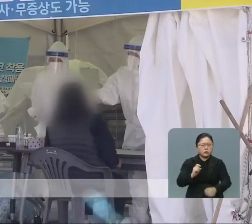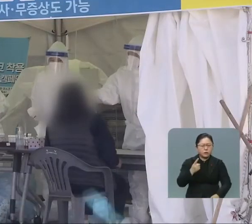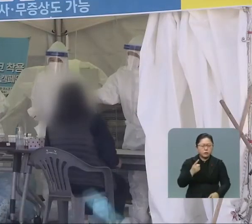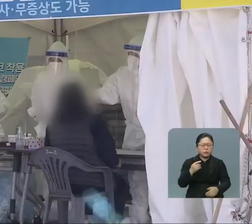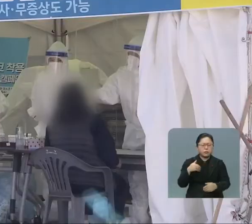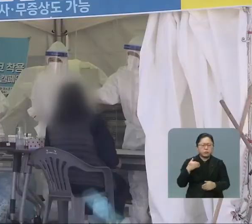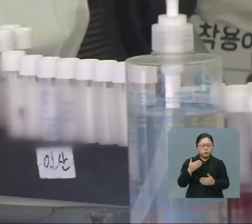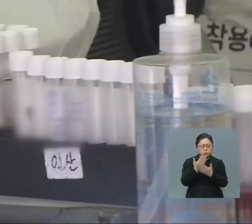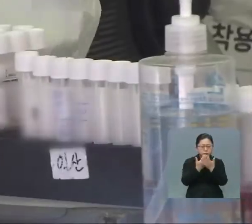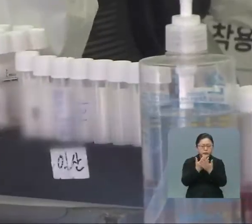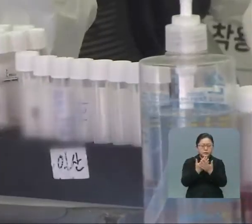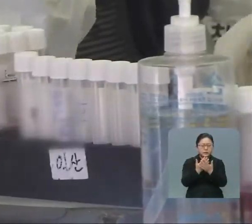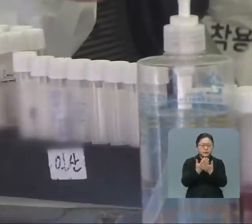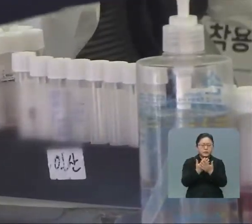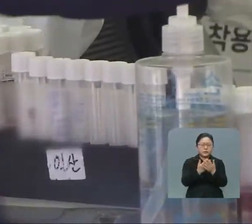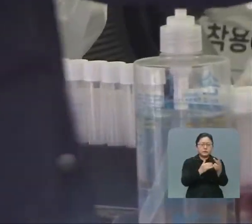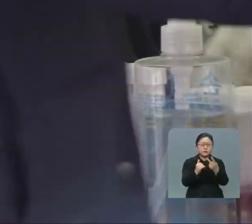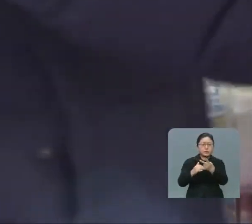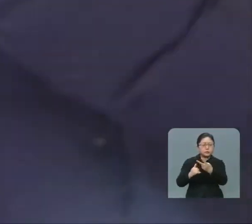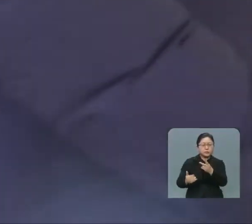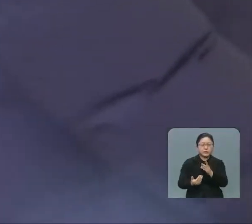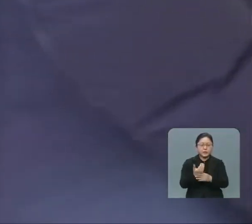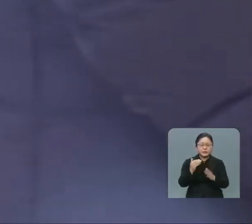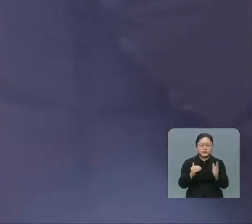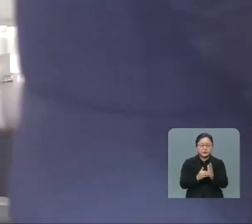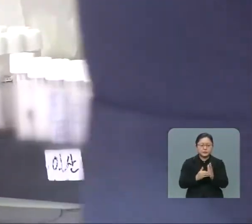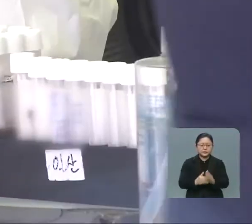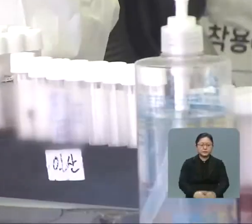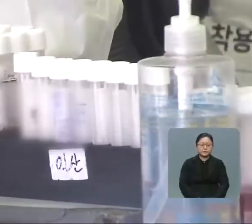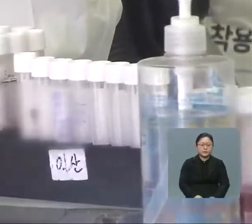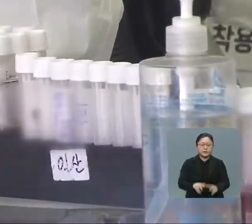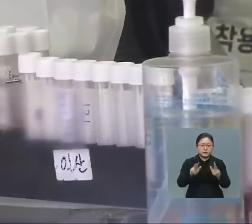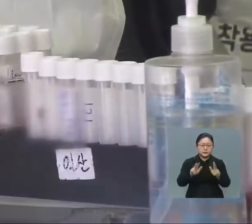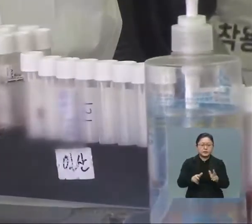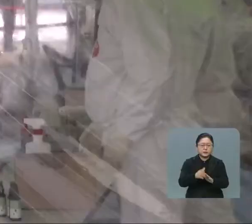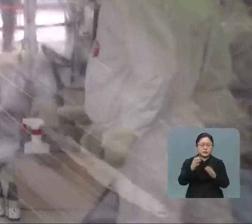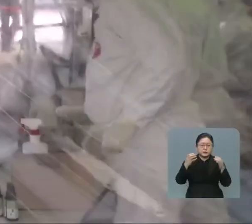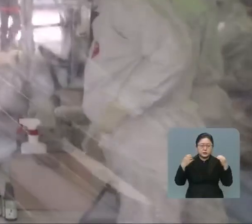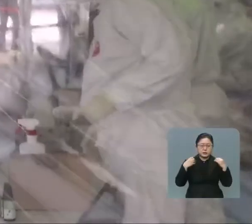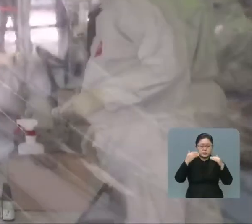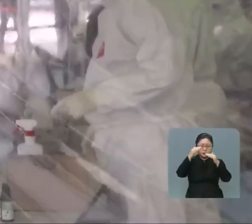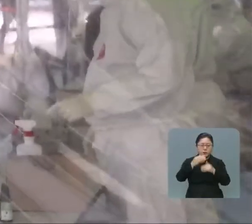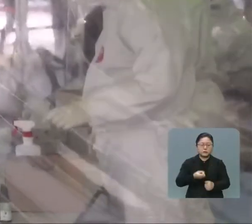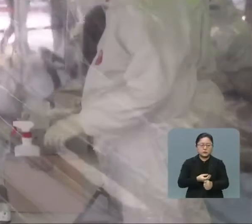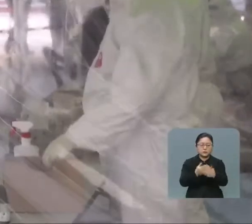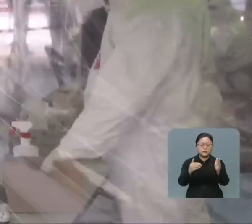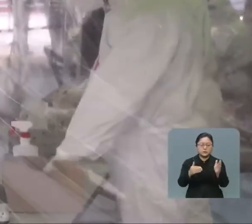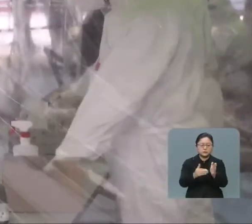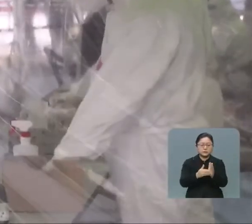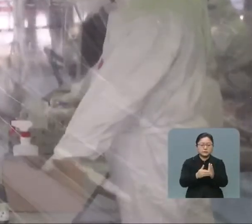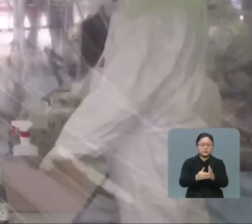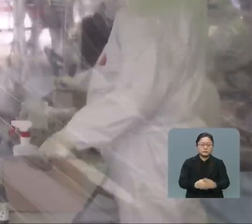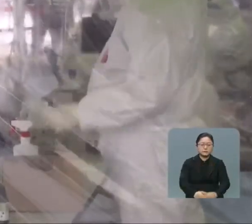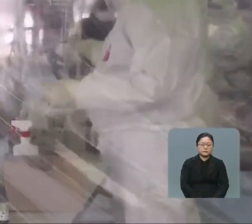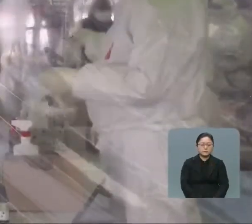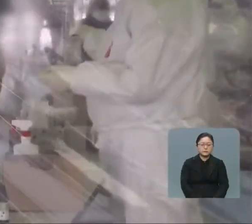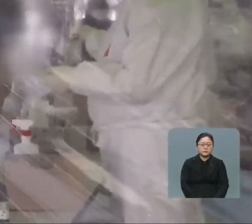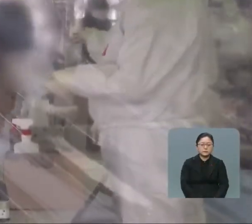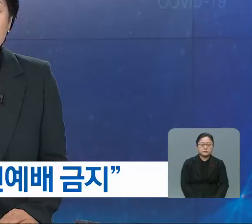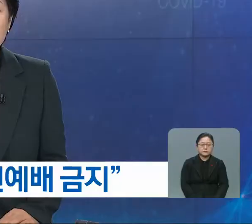확인되지 않은 확진자가 각각 2명씩 확진됐습니다. 지금까지 광주광역시청에서 KBS 뉴스 손준수입니다.